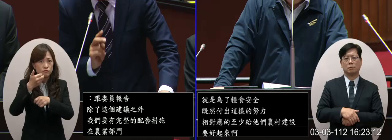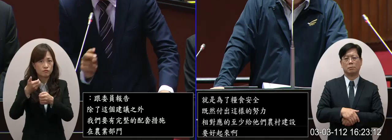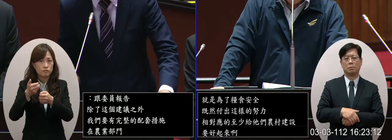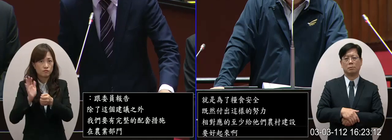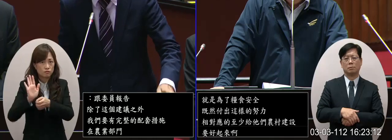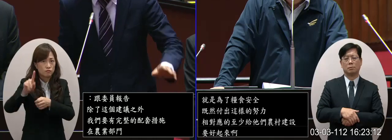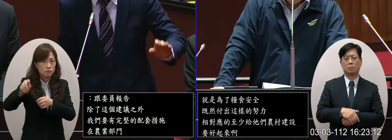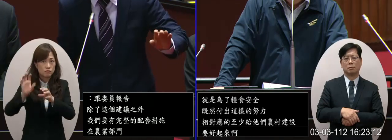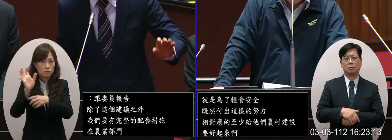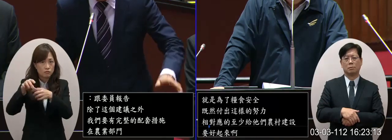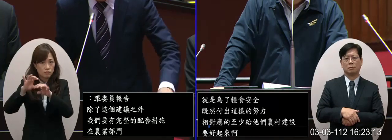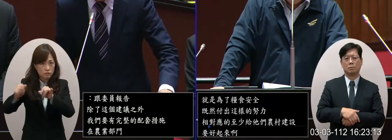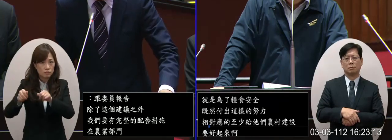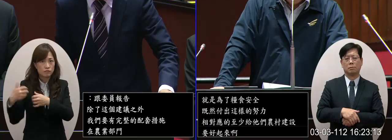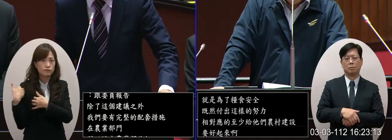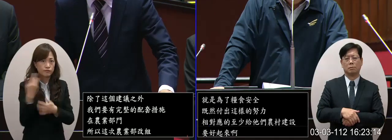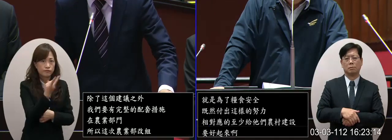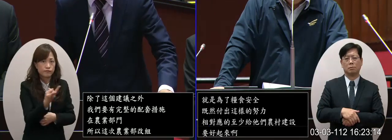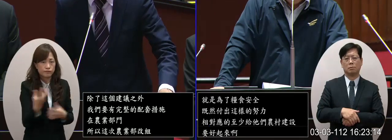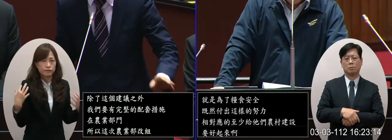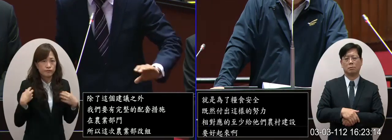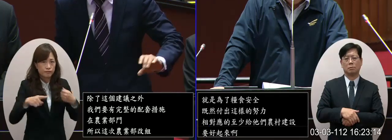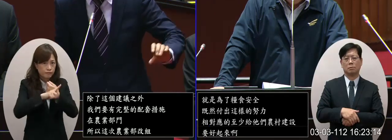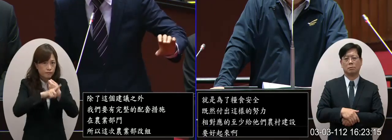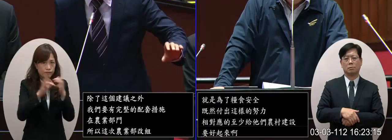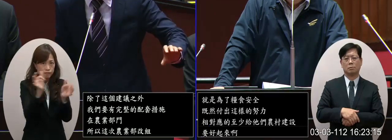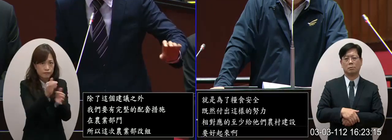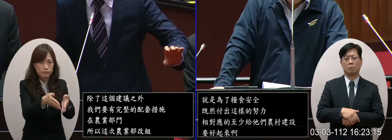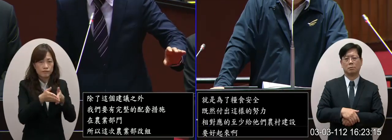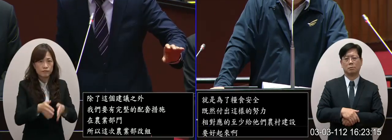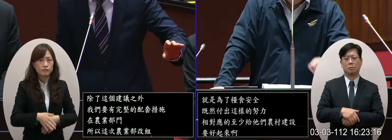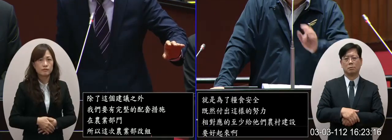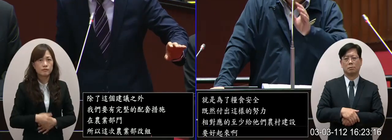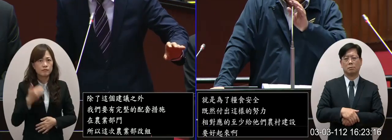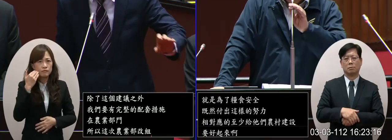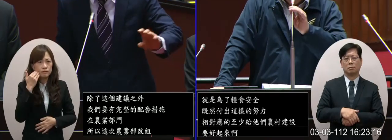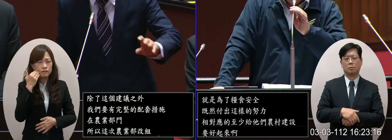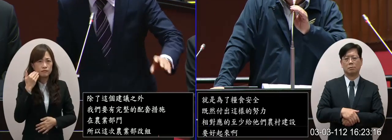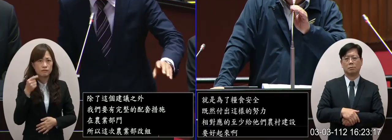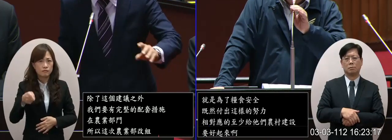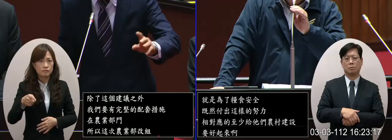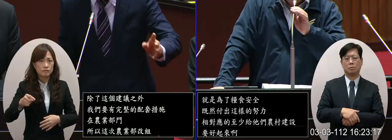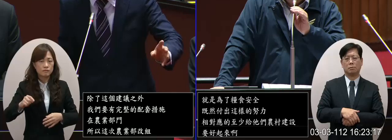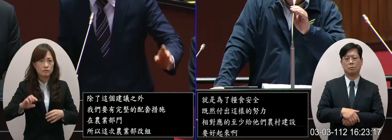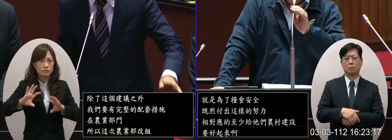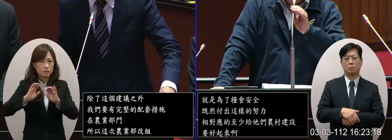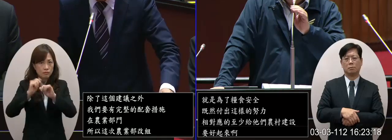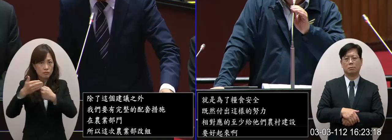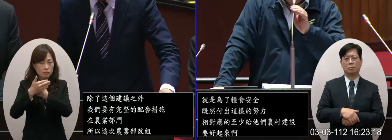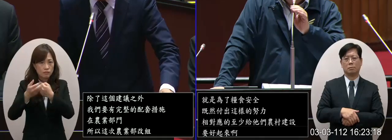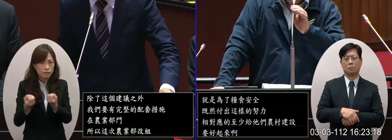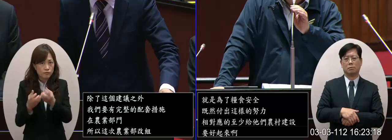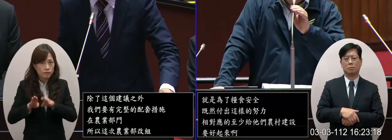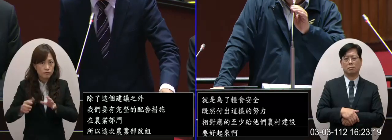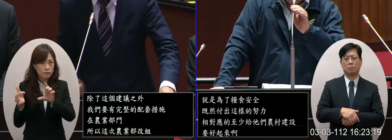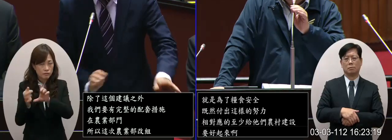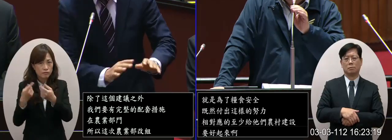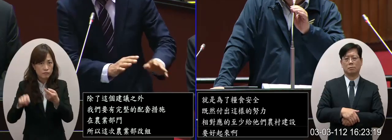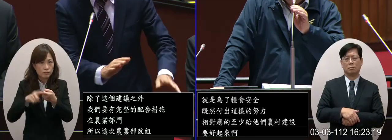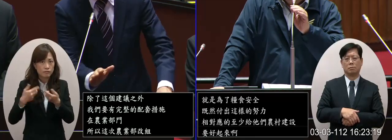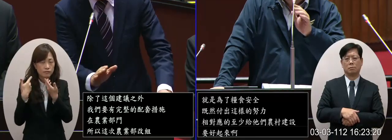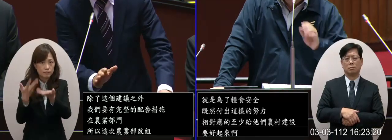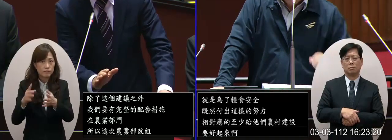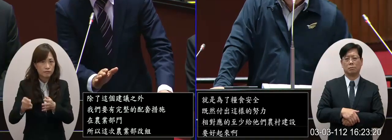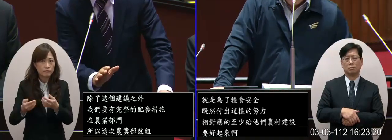完整規劃第二個只要被化為農業發展區我們應該就要給他綠色環境幾乎現在綠色環境幾乎現在這次年三十幾萬公圈